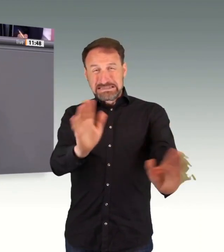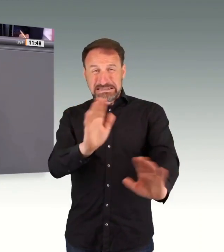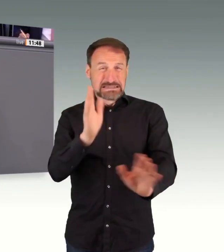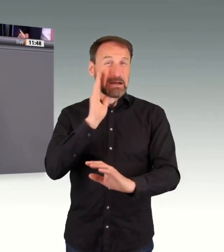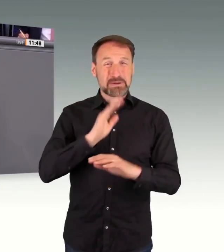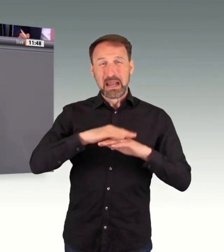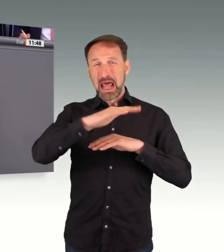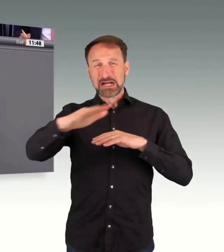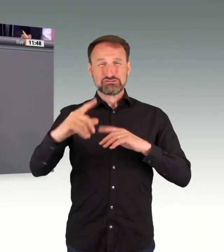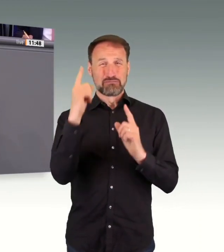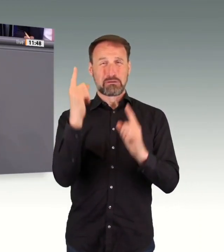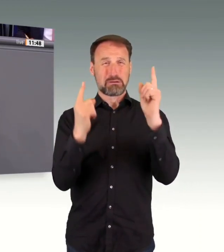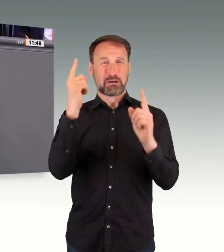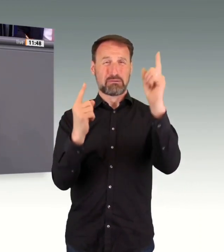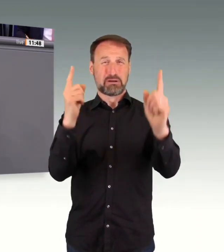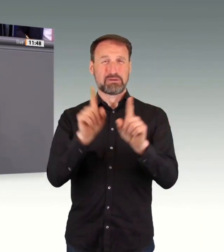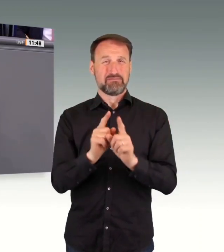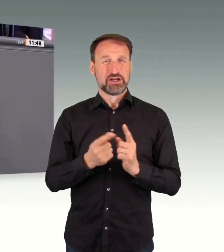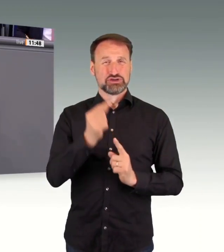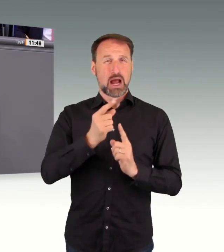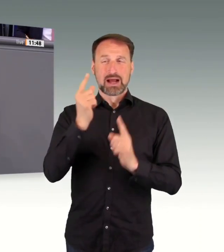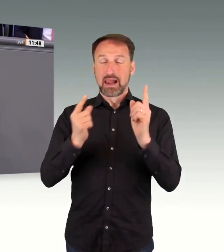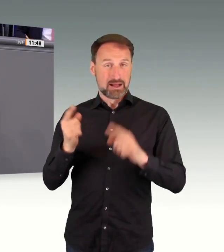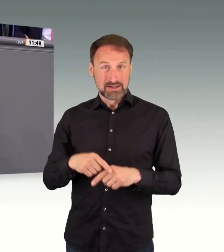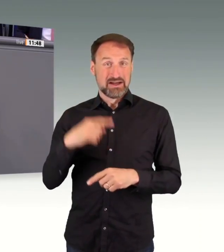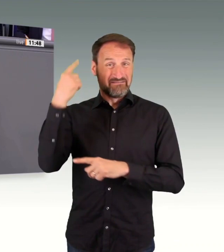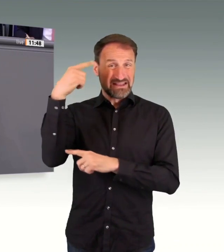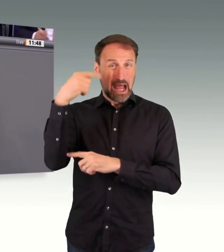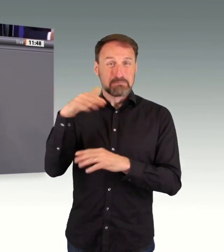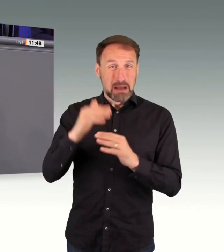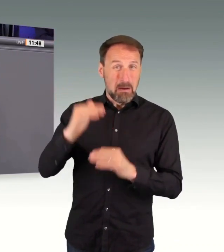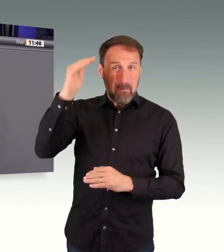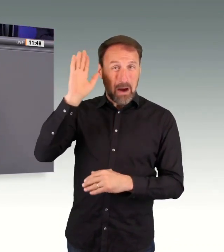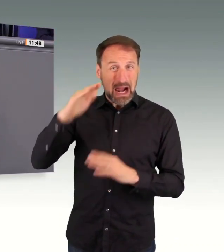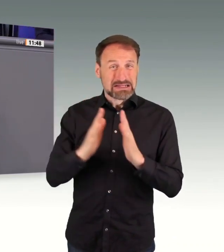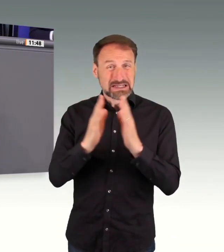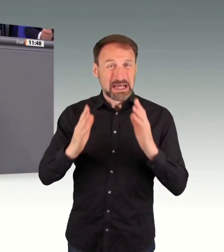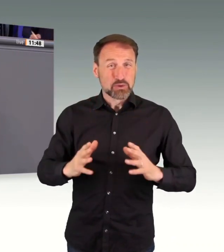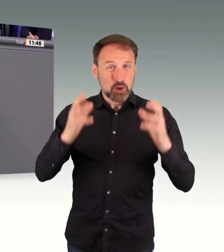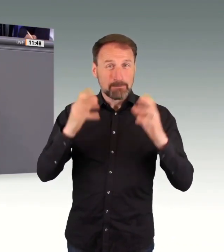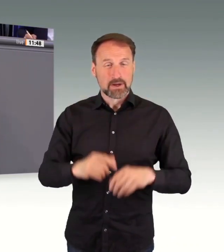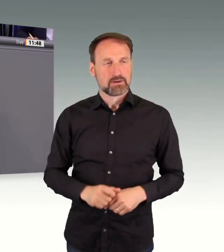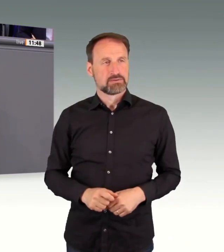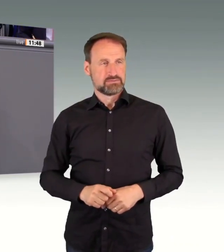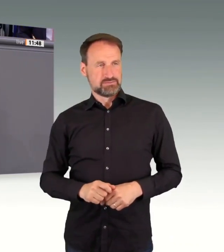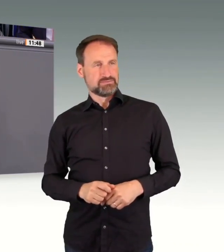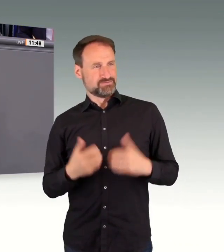sind als Kirchtürme. Verglichen damit sind das hier ganz neue Töne, die Sie an den Tag legen. Herzlichen Glückwunsch dazu.